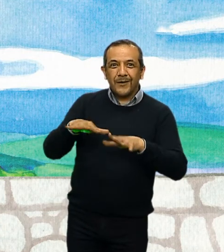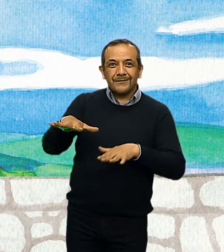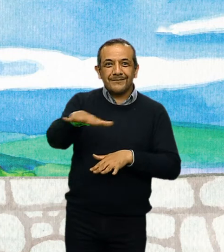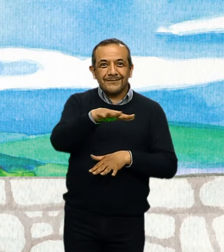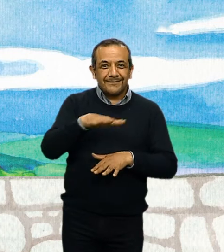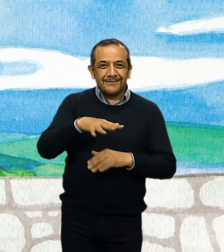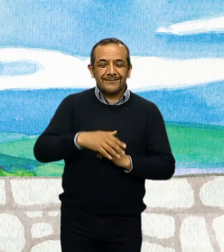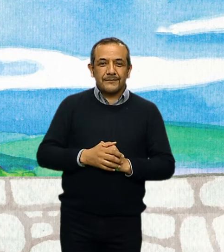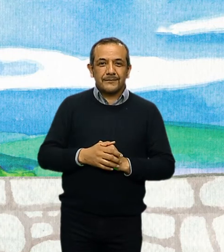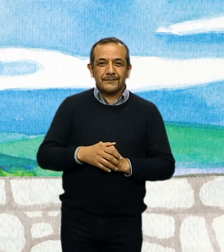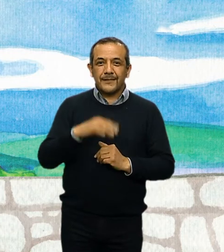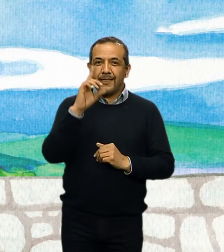Daniela y Miroslava